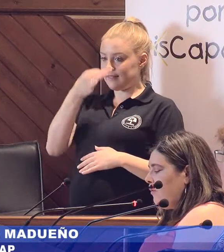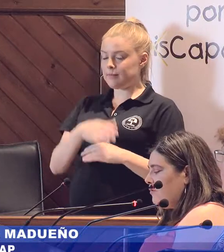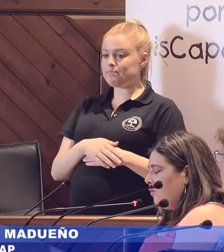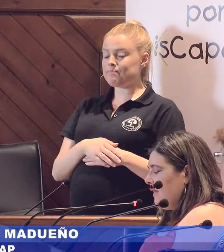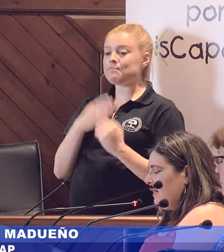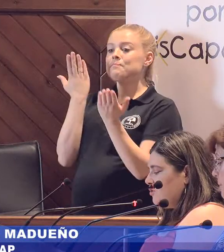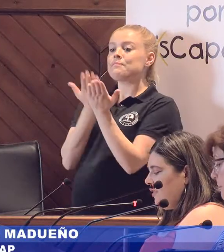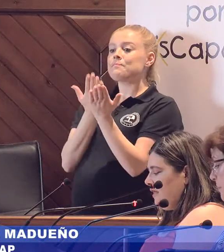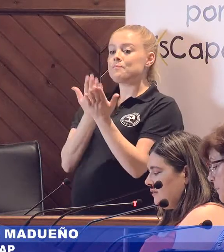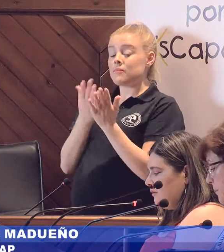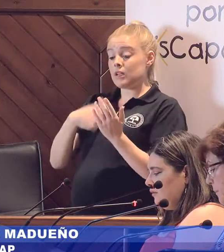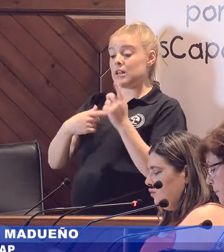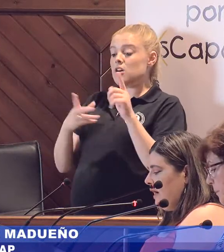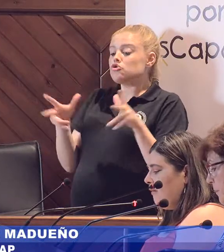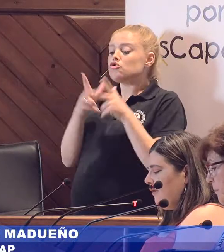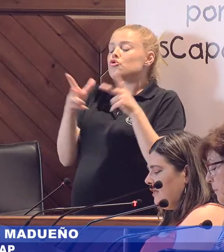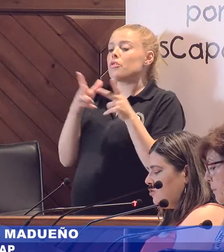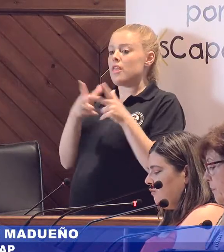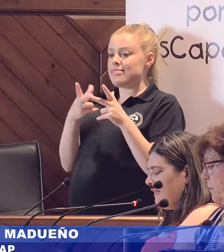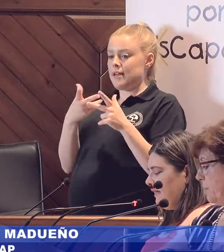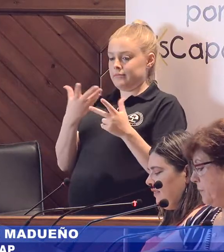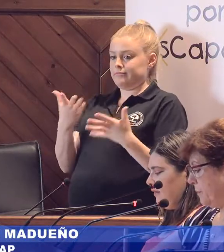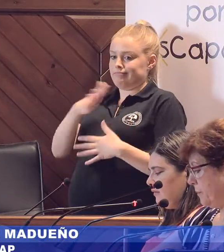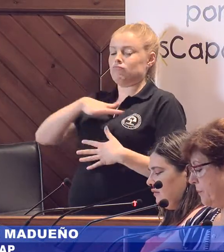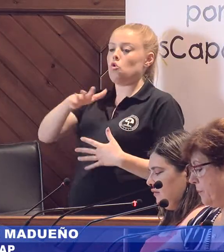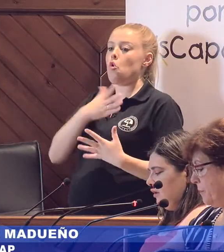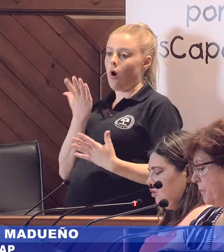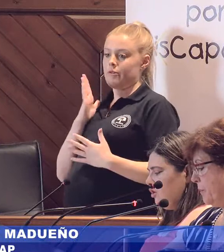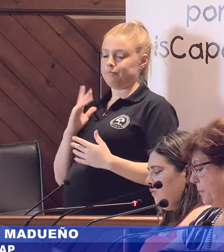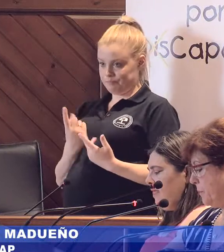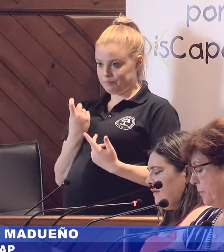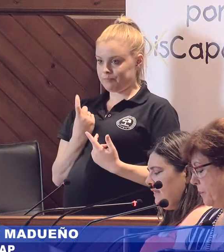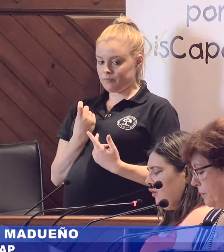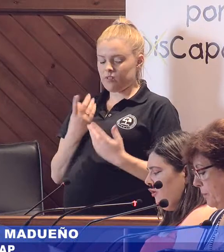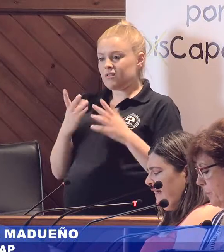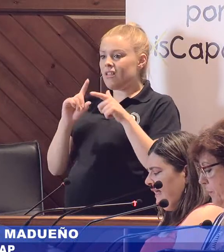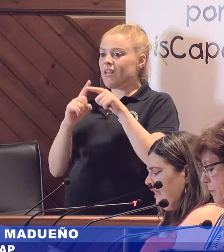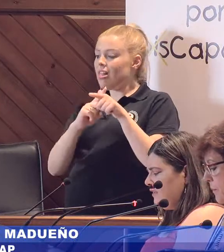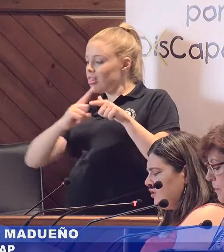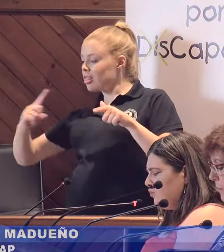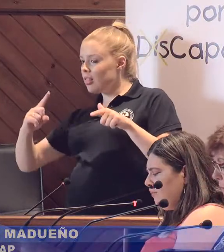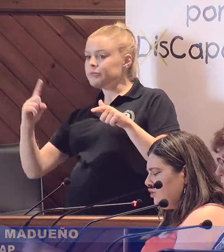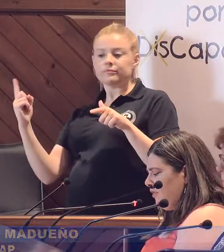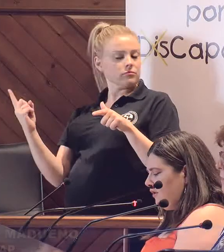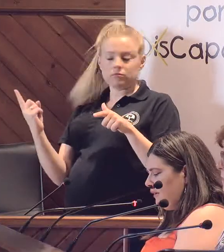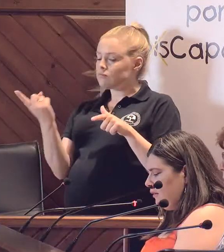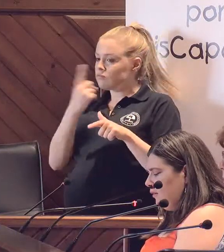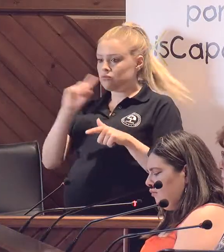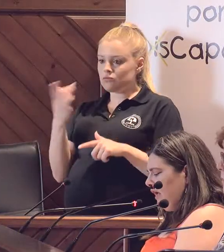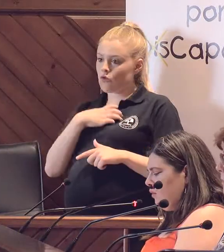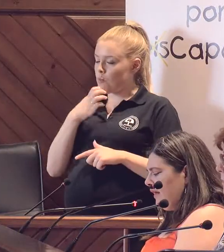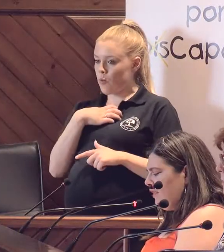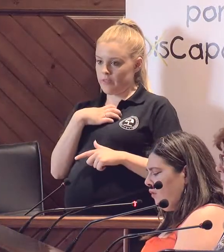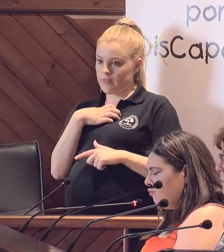Reclamamos nuestro lugar en la sociedad. Lugar que por derecho nos pertenece. No se nos puede apartar o relegar en segundas posiciones.